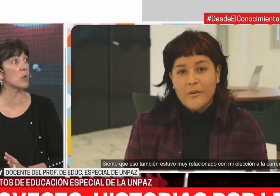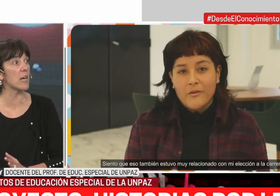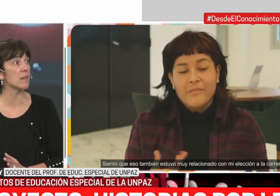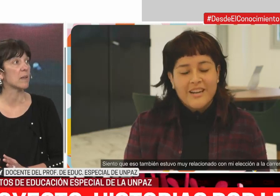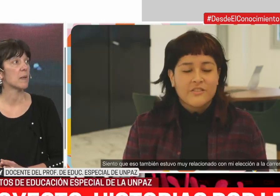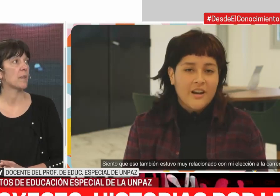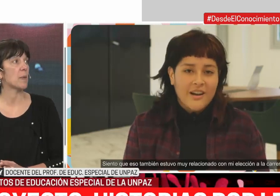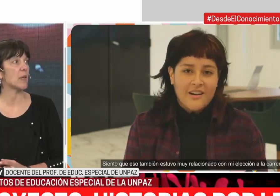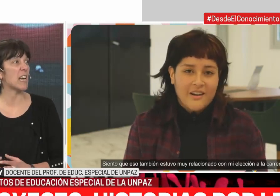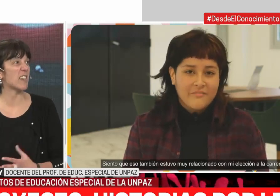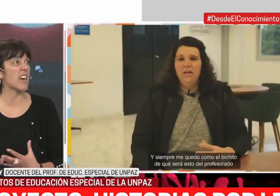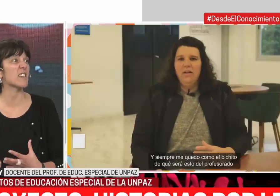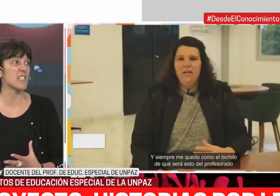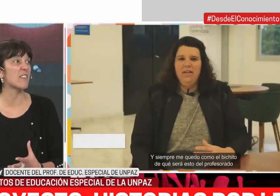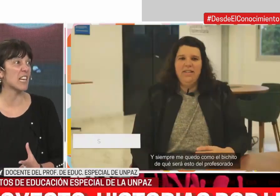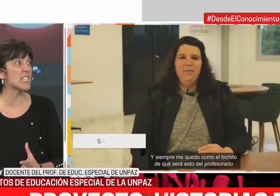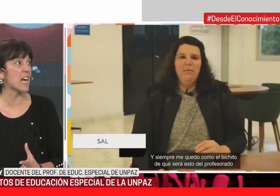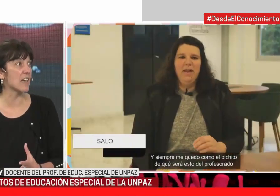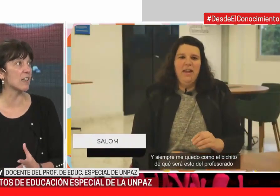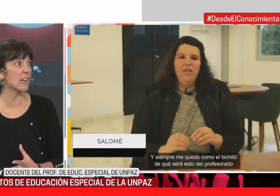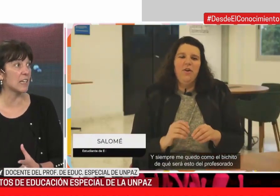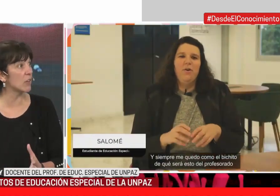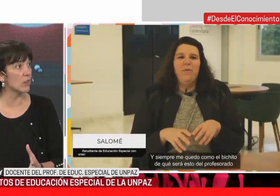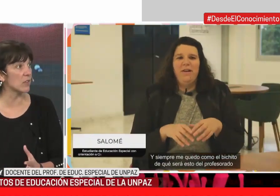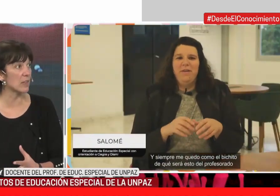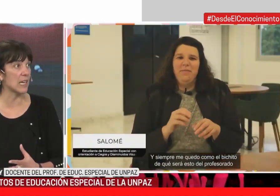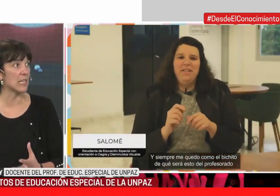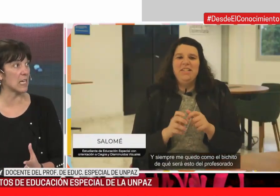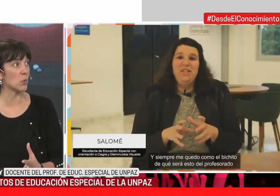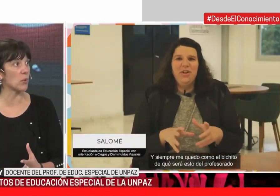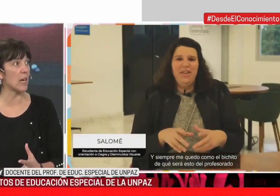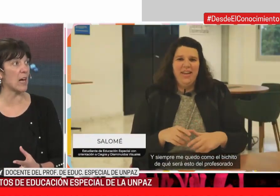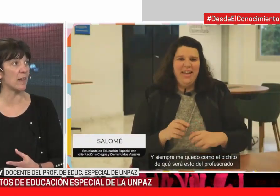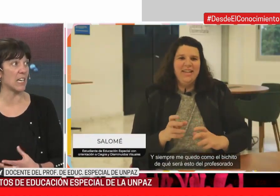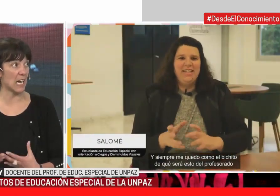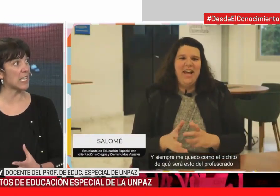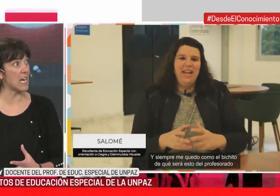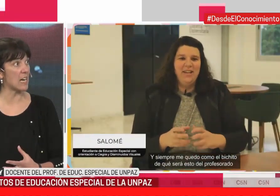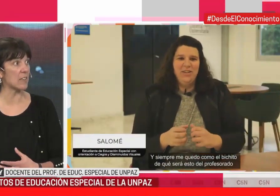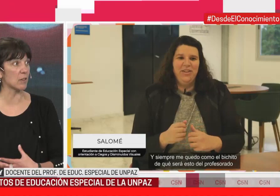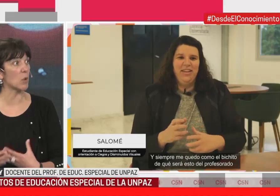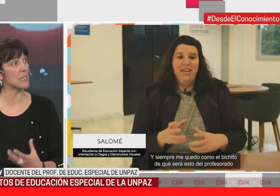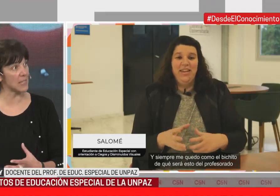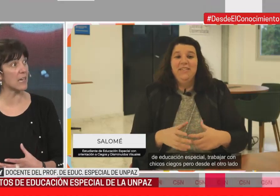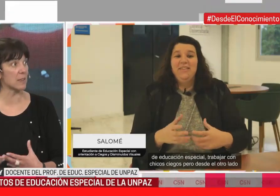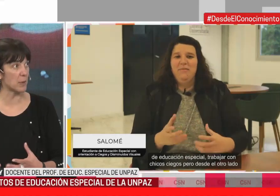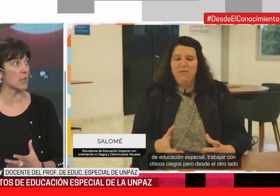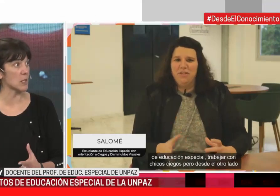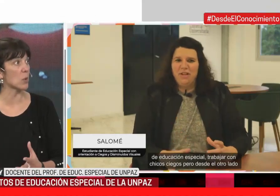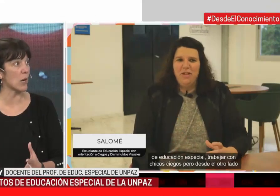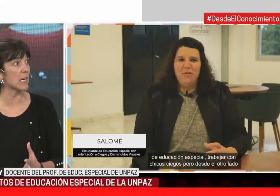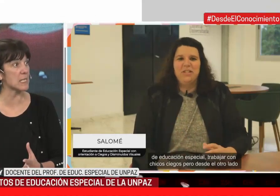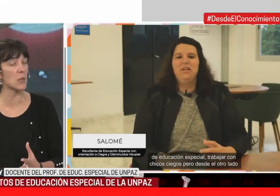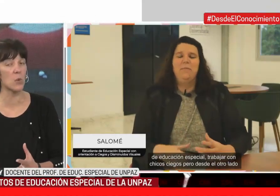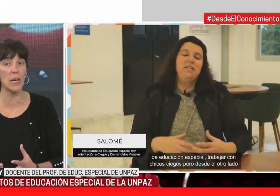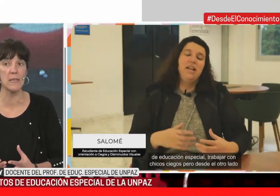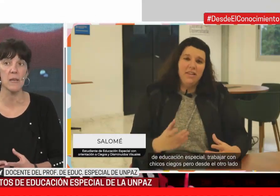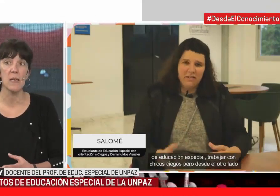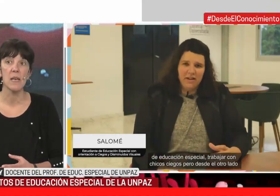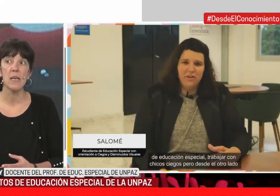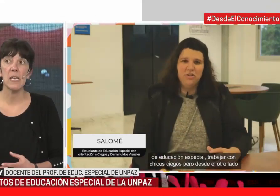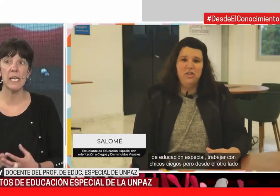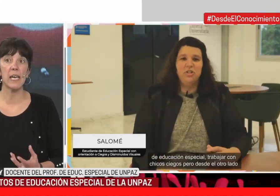literatura, de poder accesibilizar libros de literatura de calidad, comerciales, pero que circulan en las